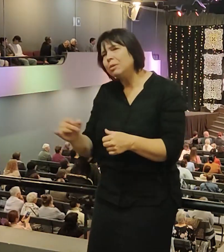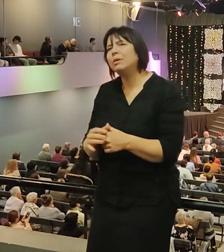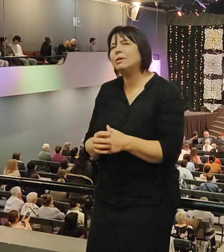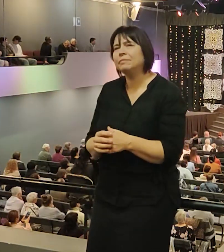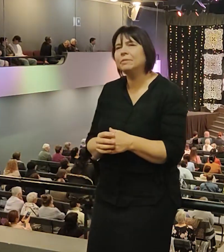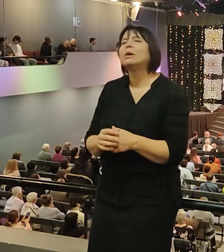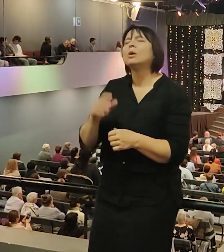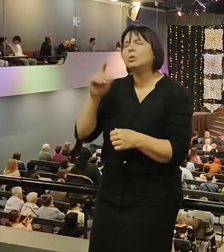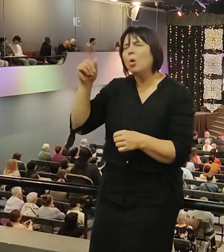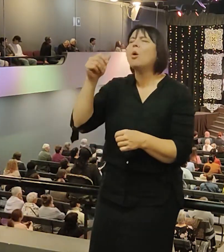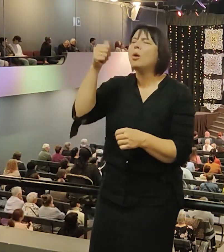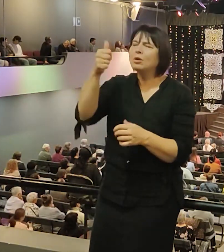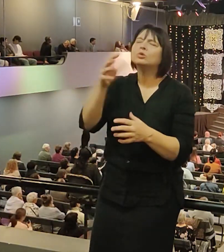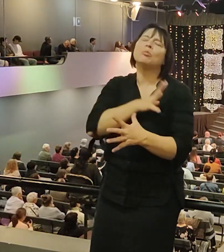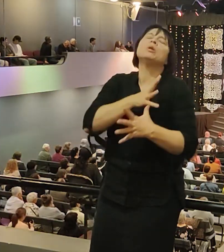Всегда преобладает.